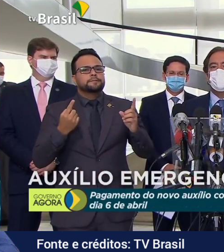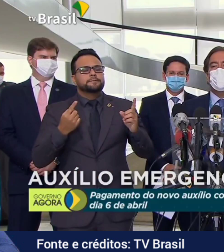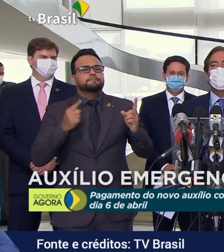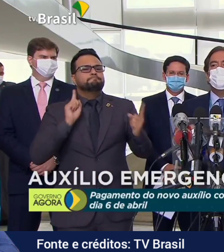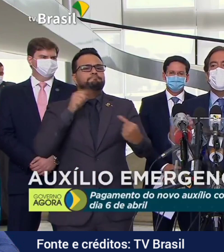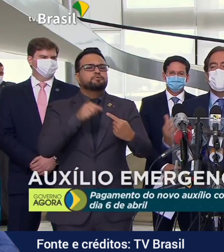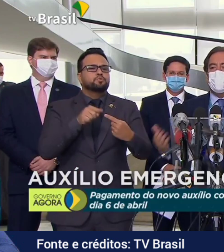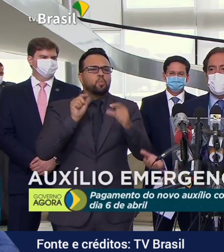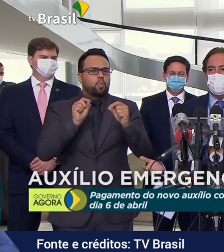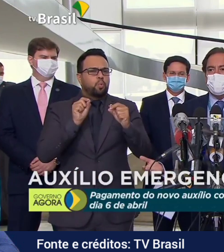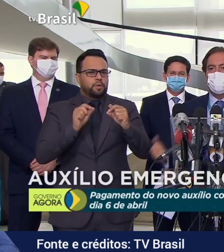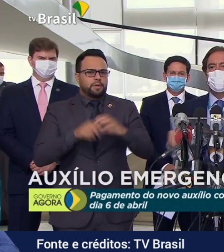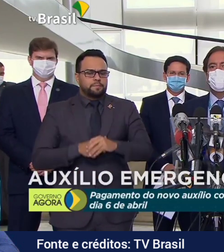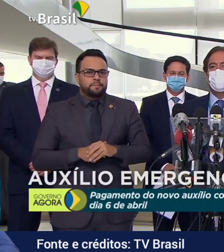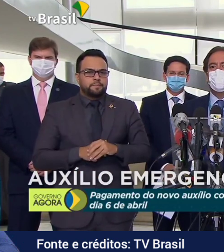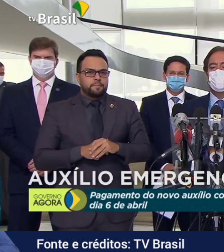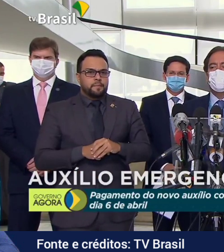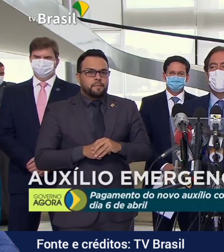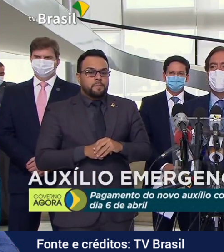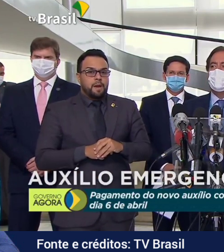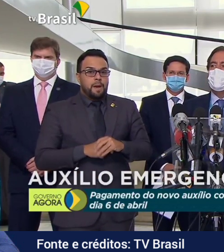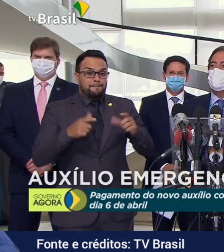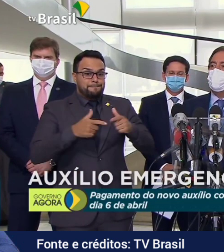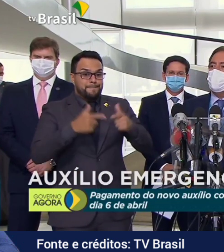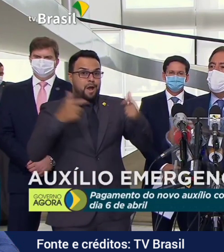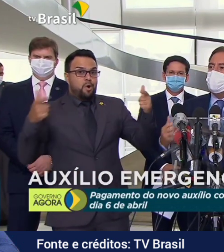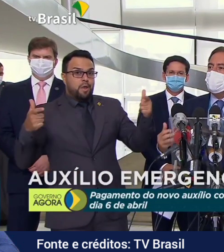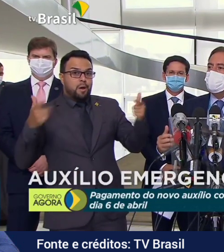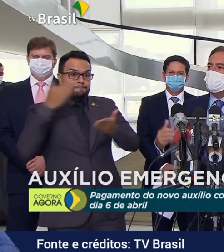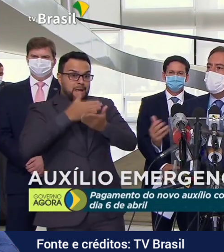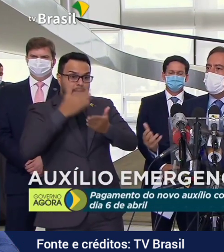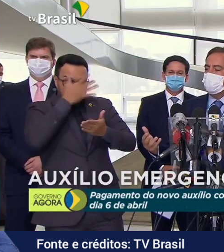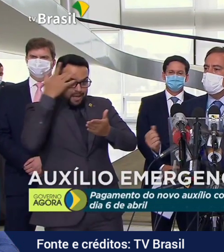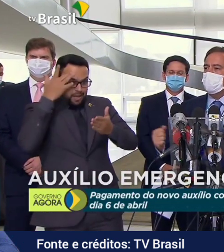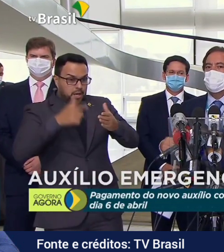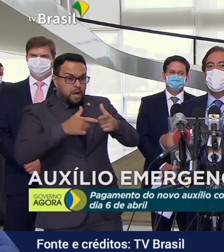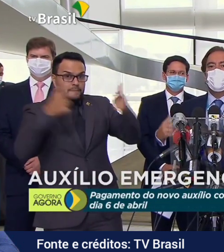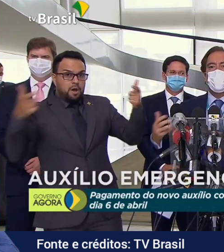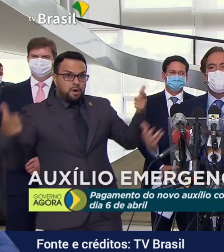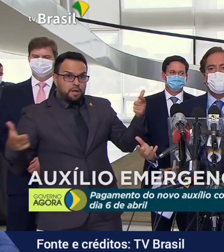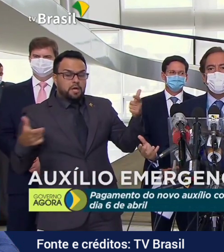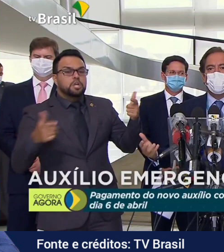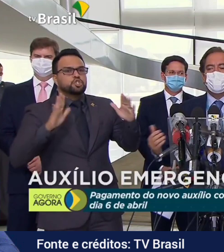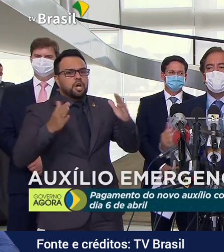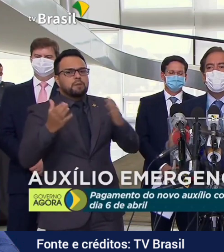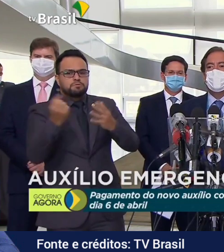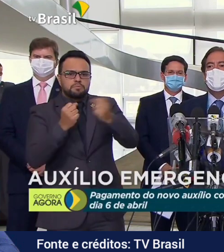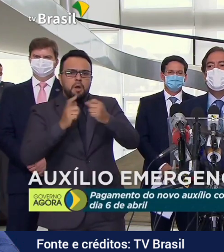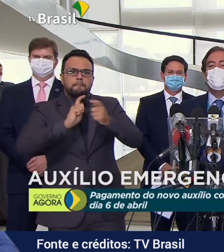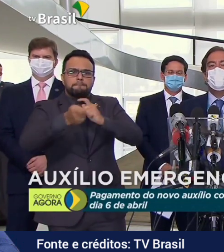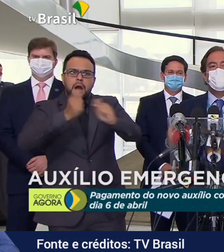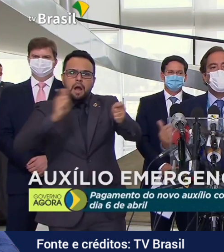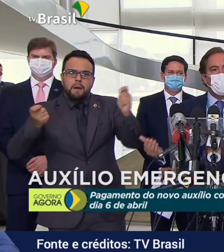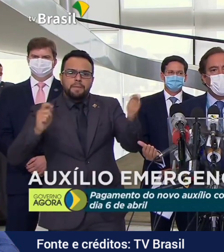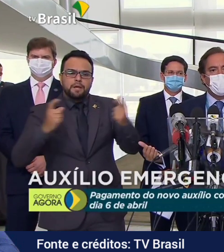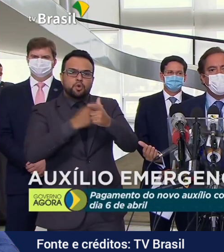Que mais da metade das pessoas já realize o gasto, pagamento de contas,